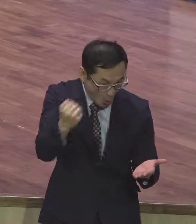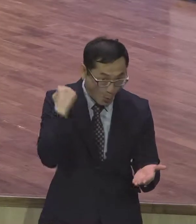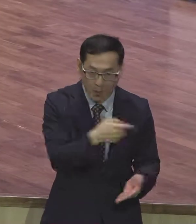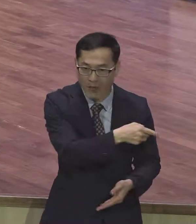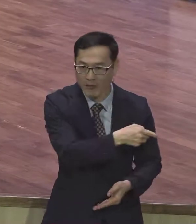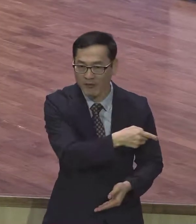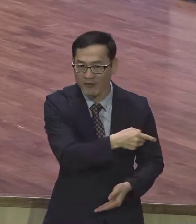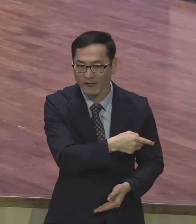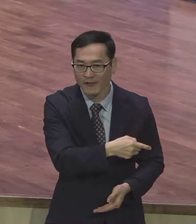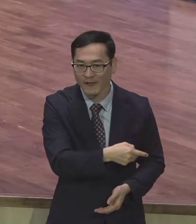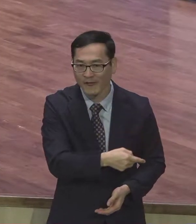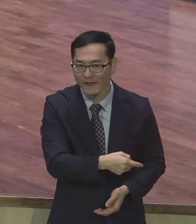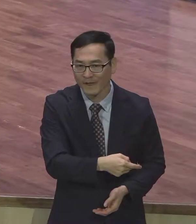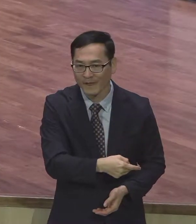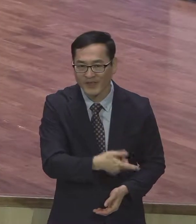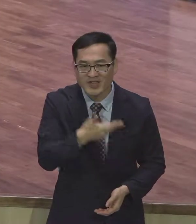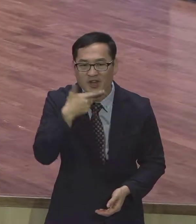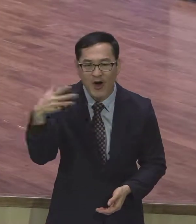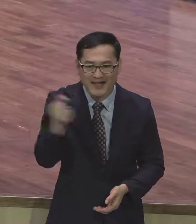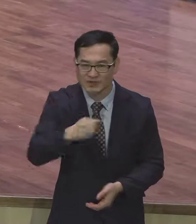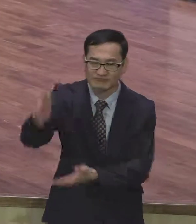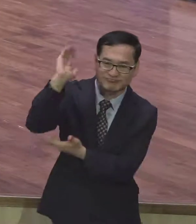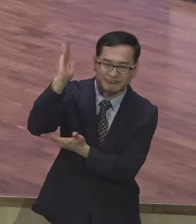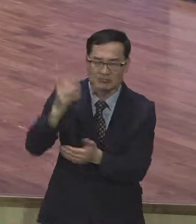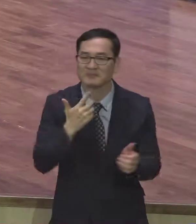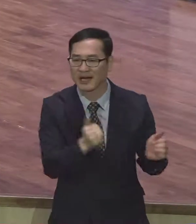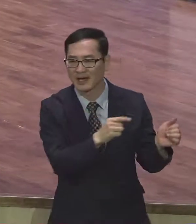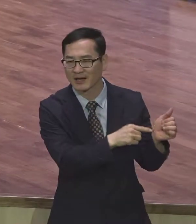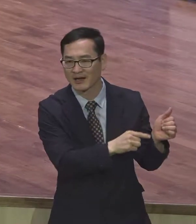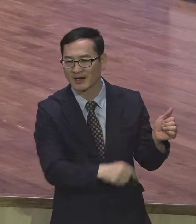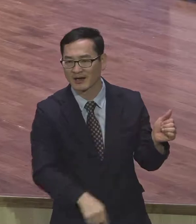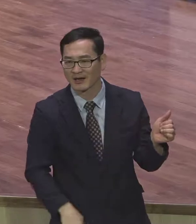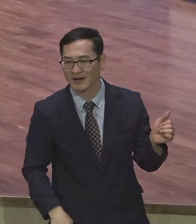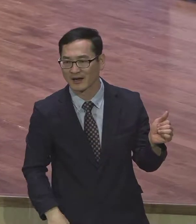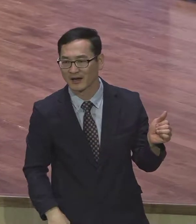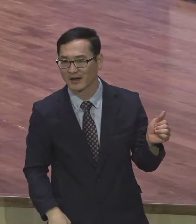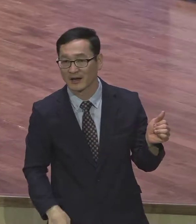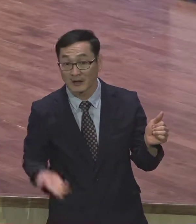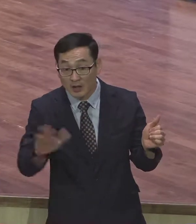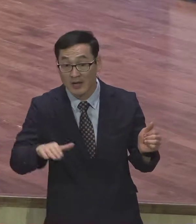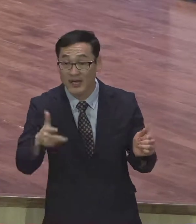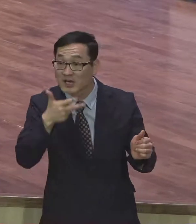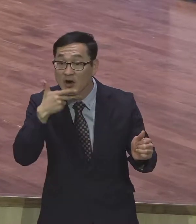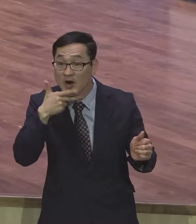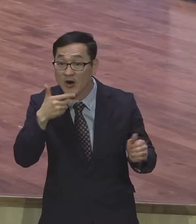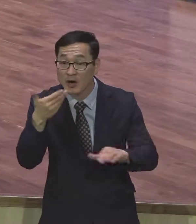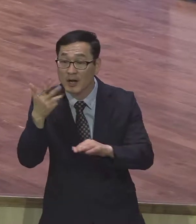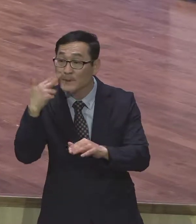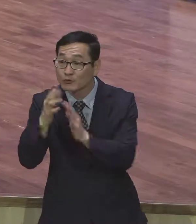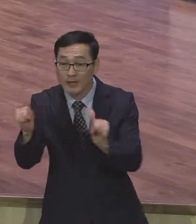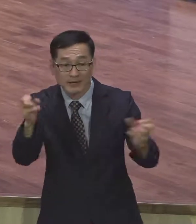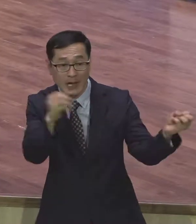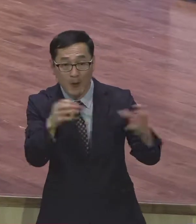강의도 합니다 영어로 하는데 말은 한마디도 못해요 식당가다 가만히 앉아있어요 신기하고 놀라워